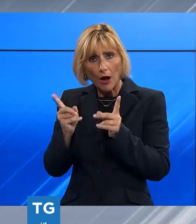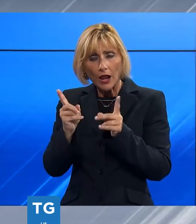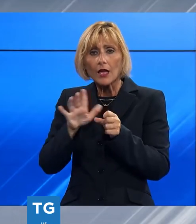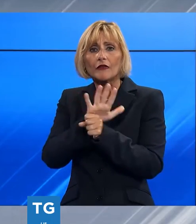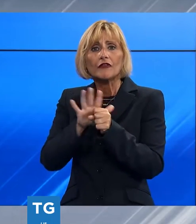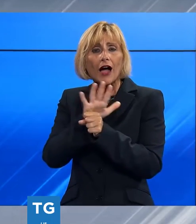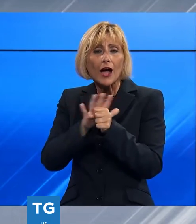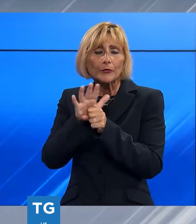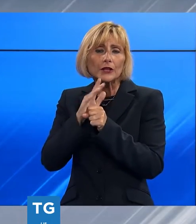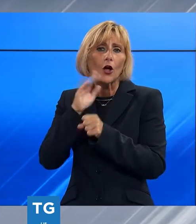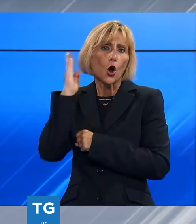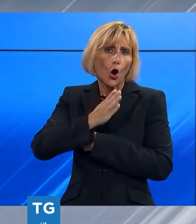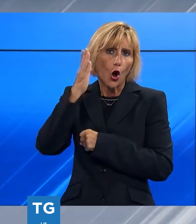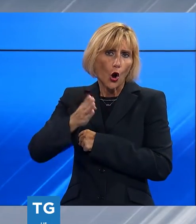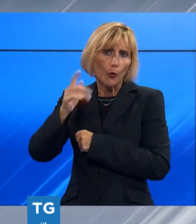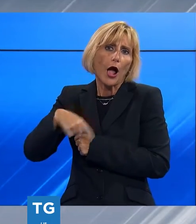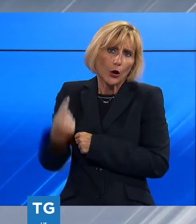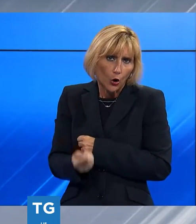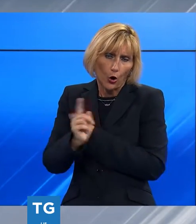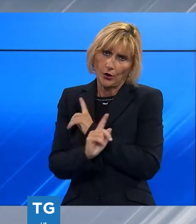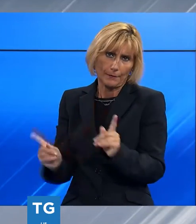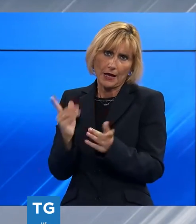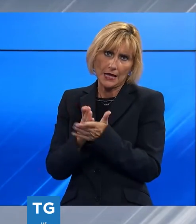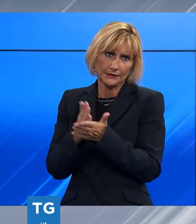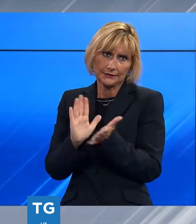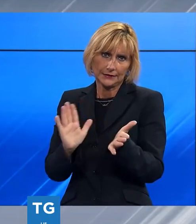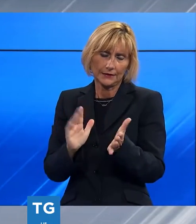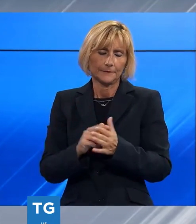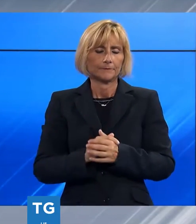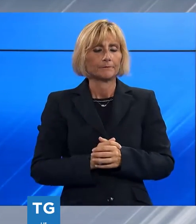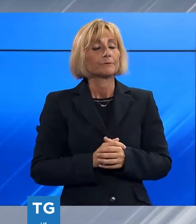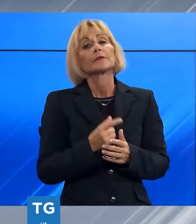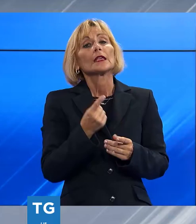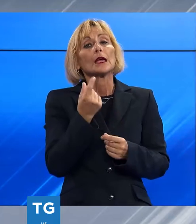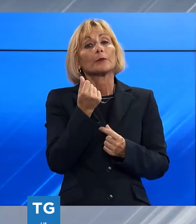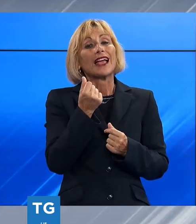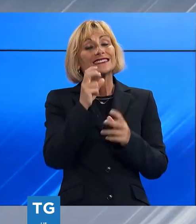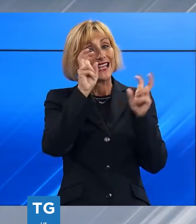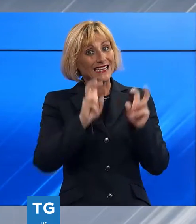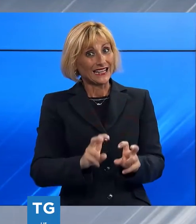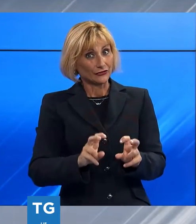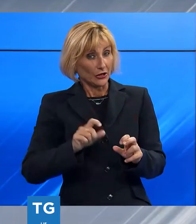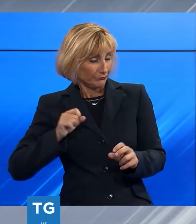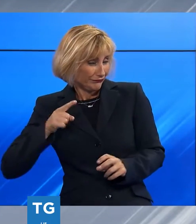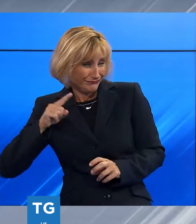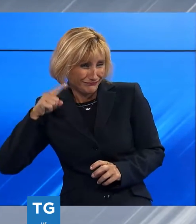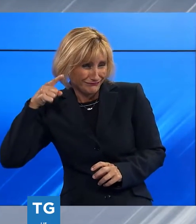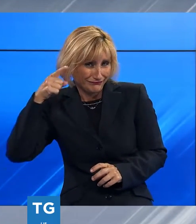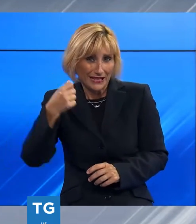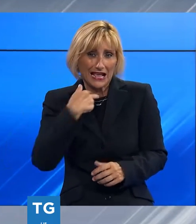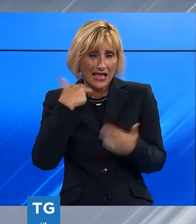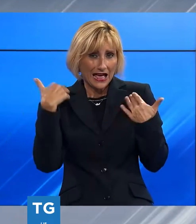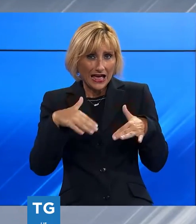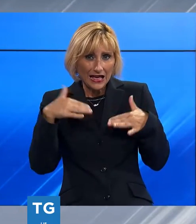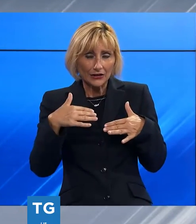'ennesimo contracolpo della crisi energetica. I prezzi dell'energia che sono andati alle stelle ci impongono una riflessione nei